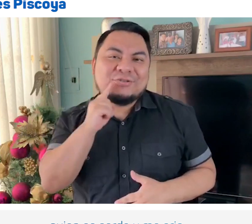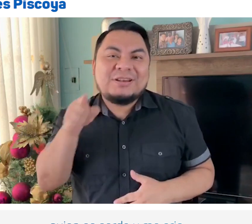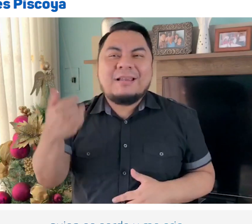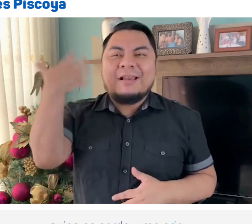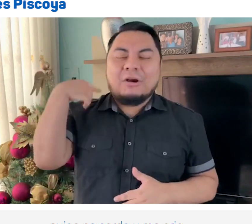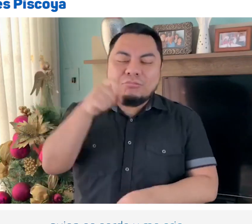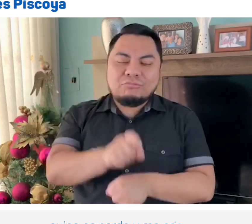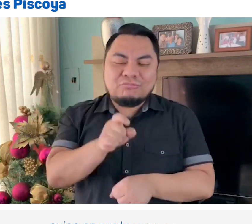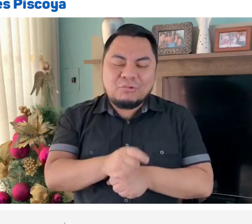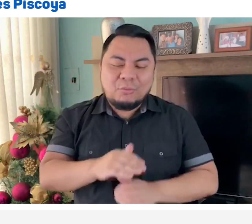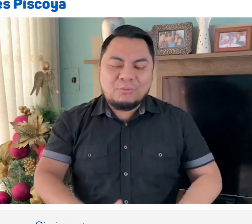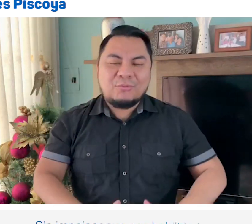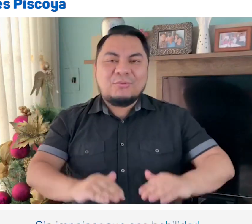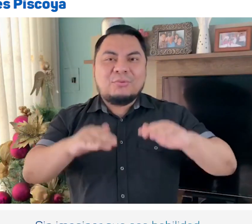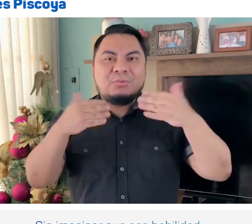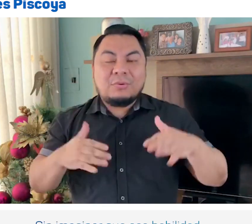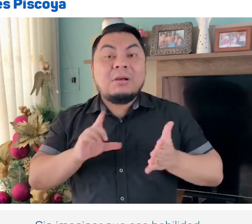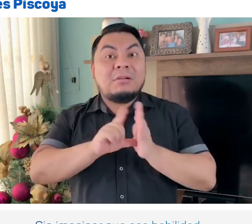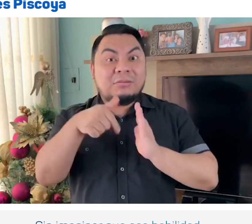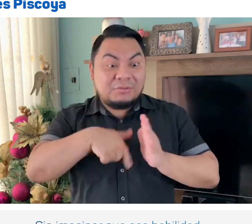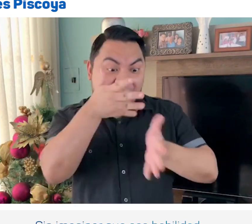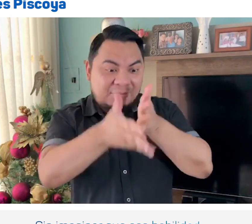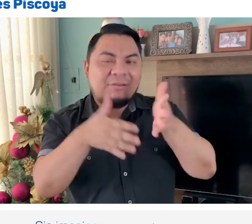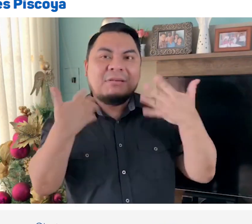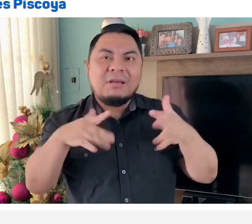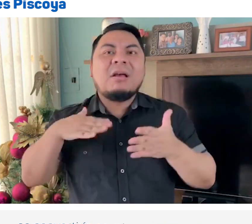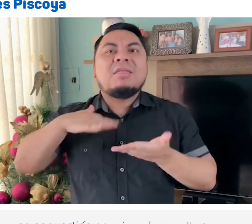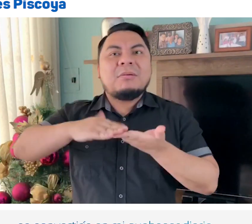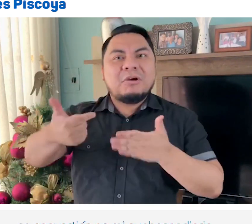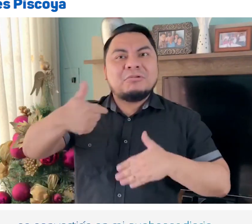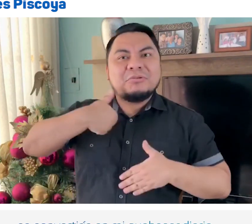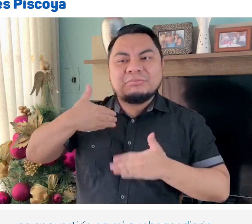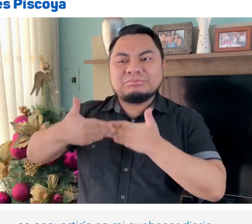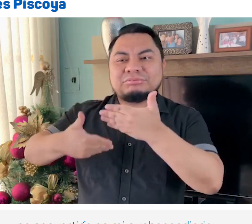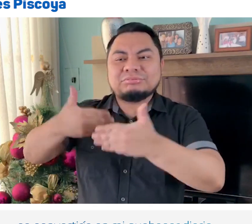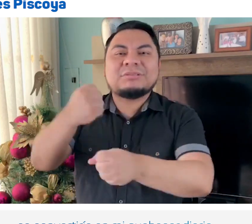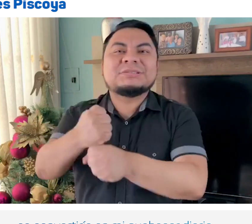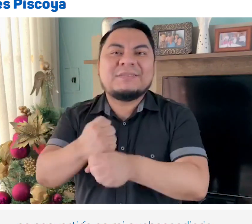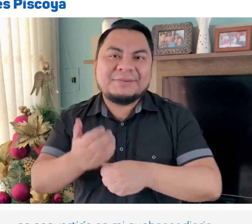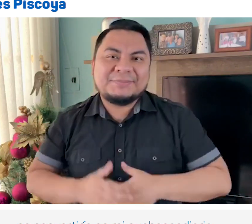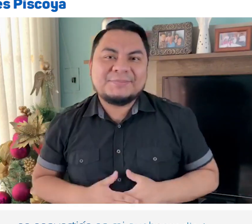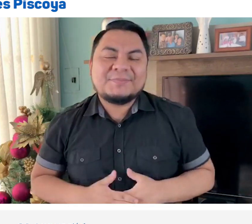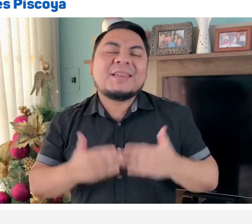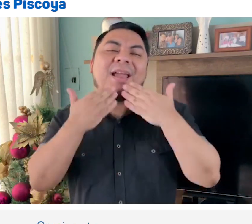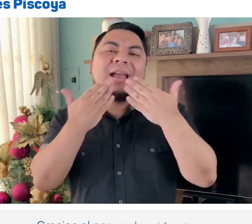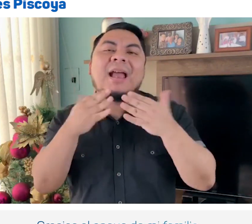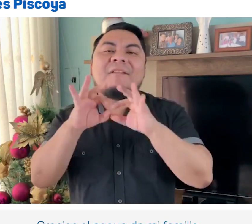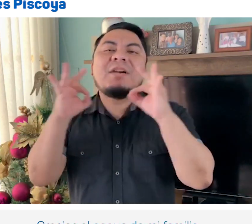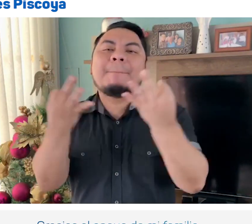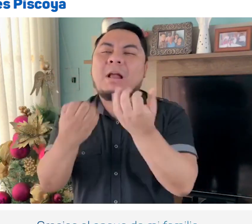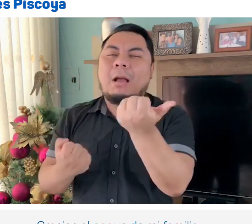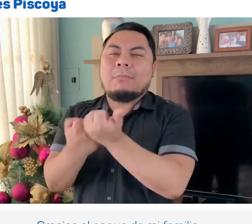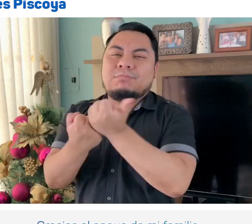sorda y me crió sin imaginar que esa habilidad se convertiría en mi quehacer diario. Gracias